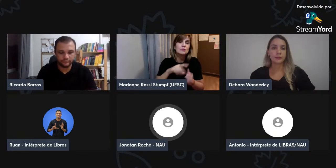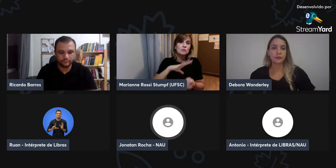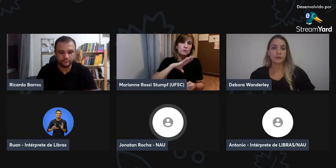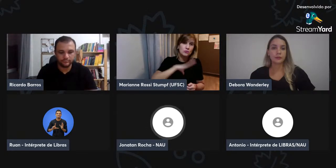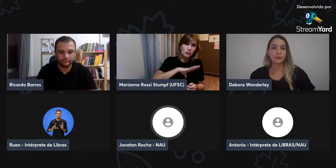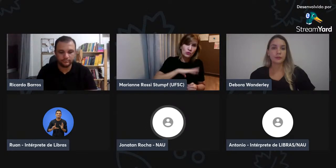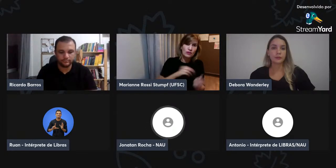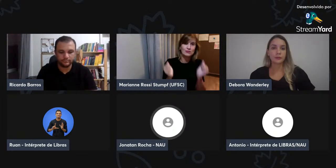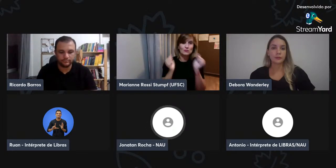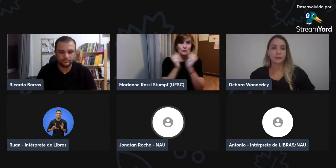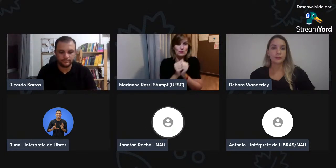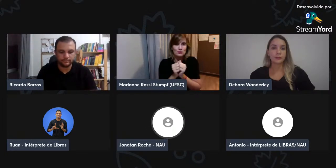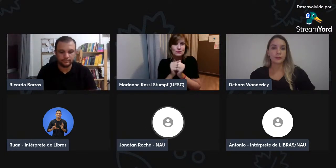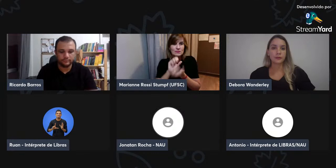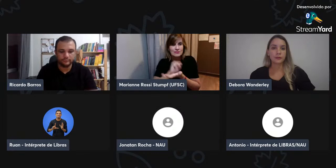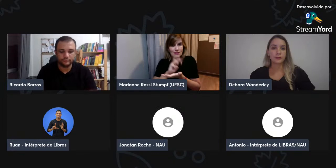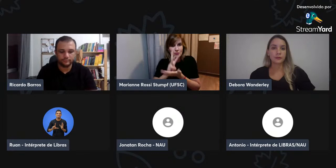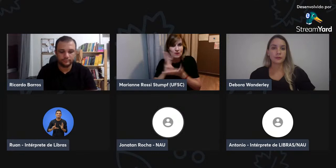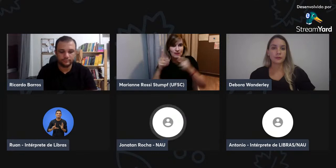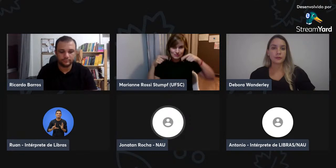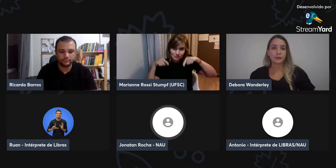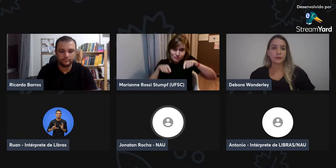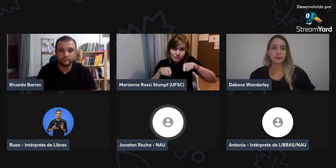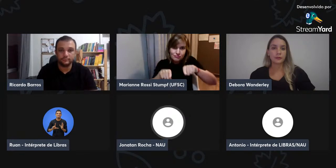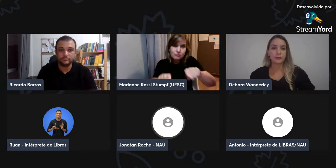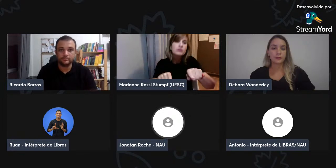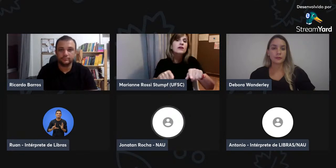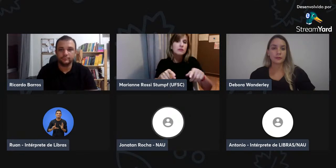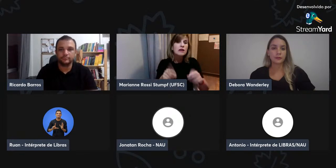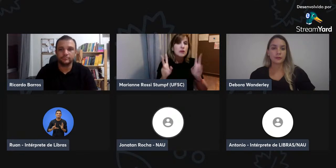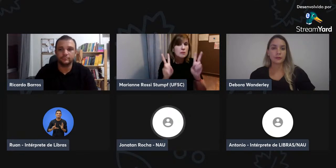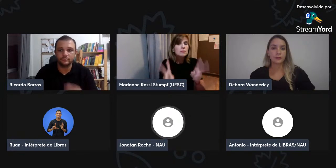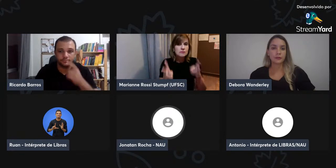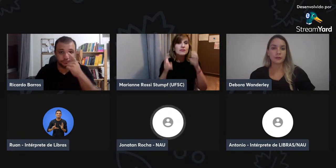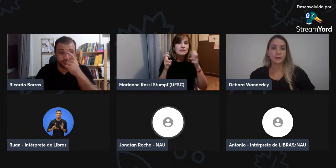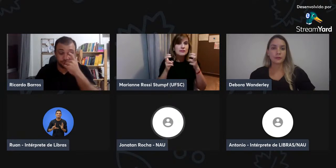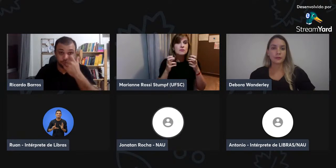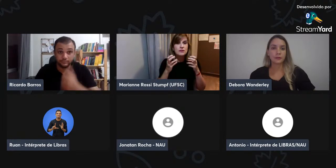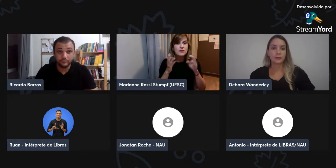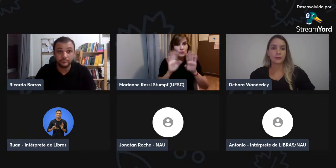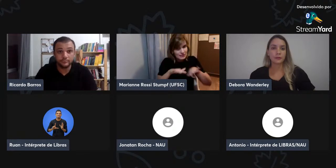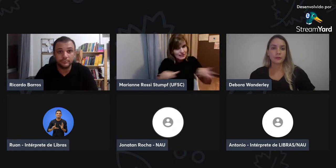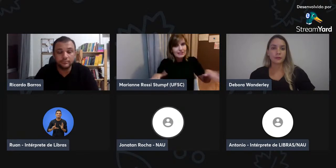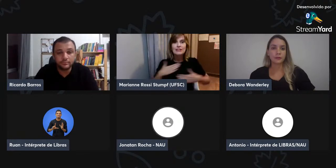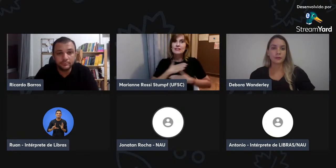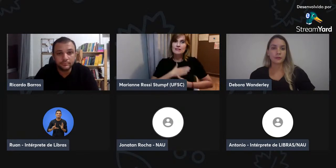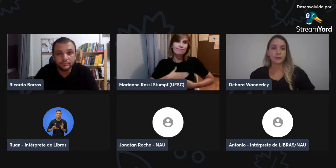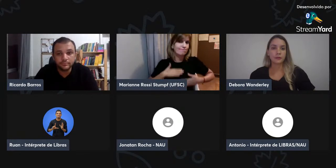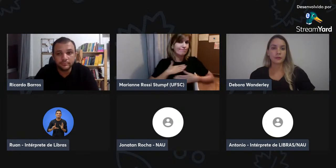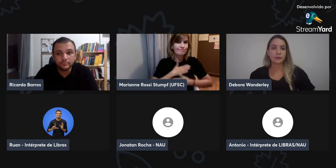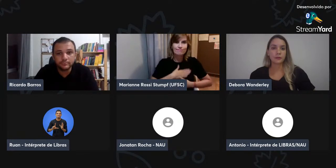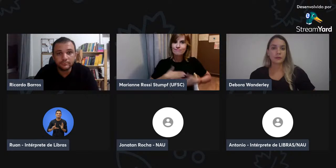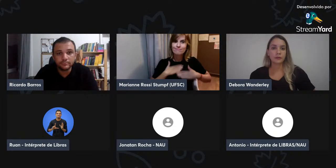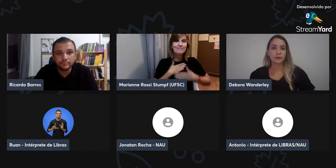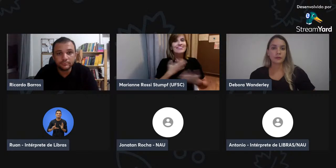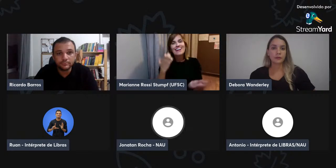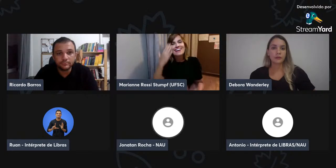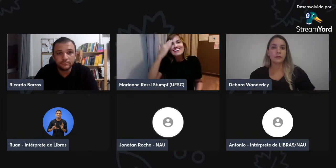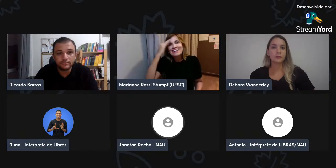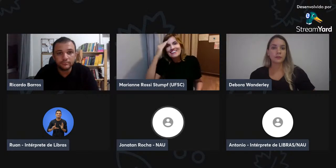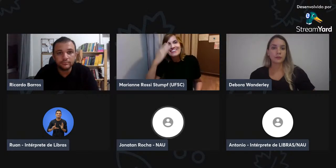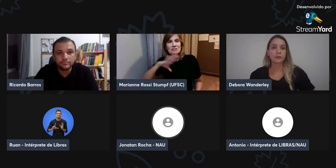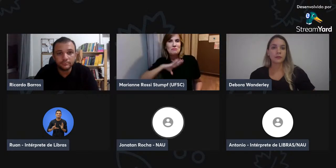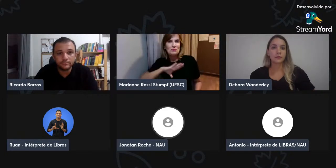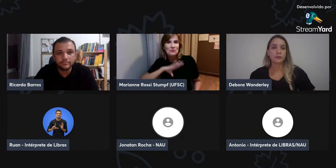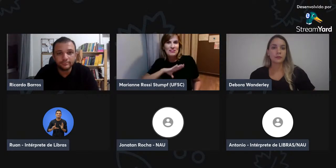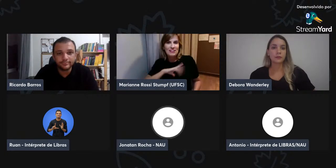mostrei para uma aluna que o português junto com a escrita de sinais, então, para